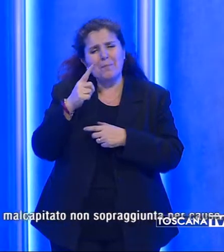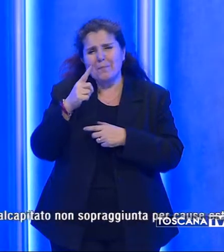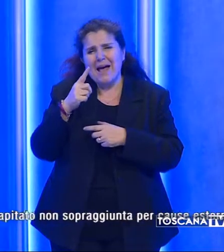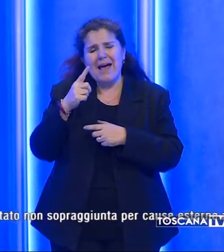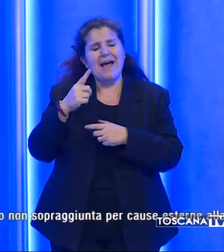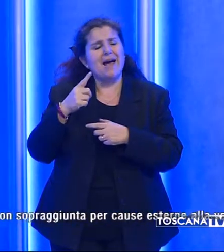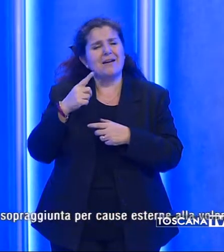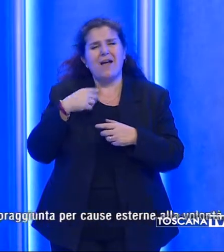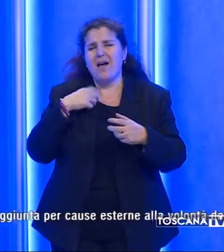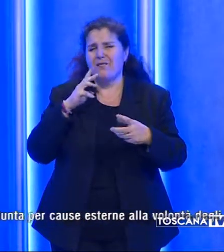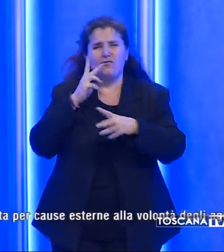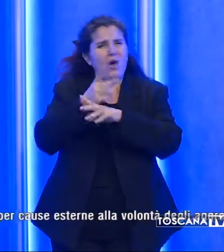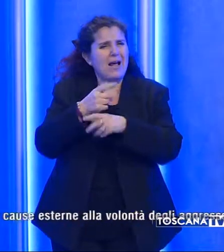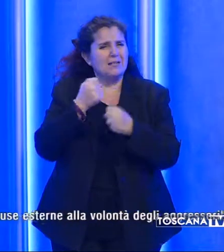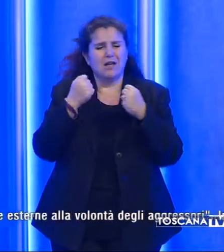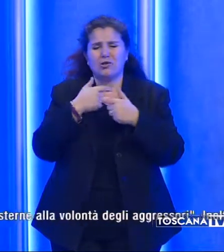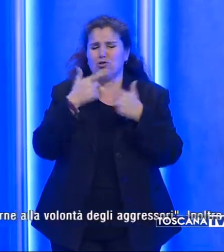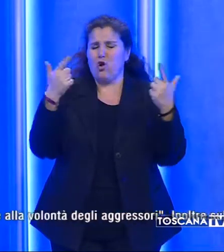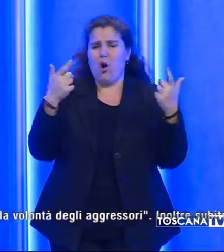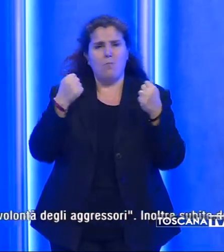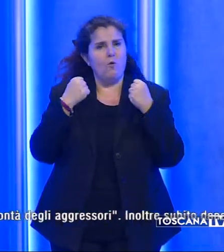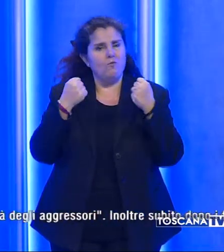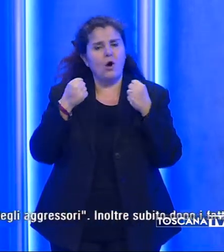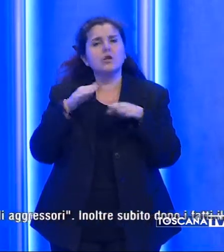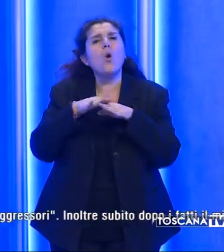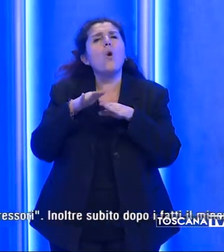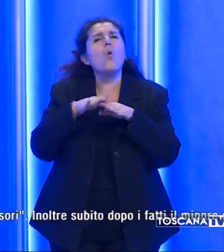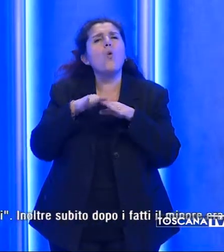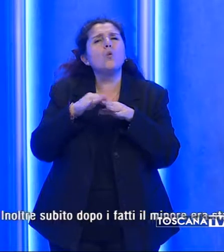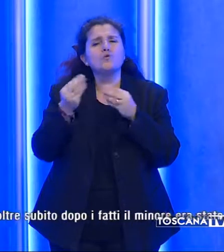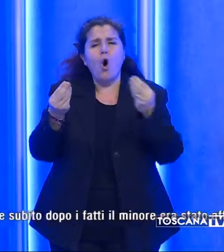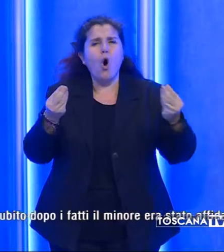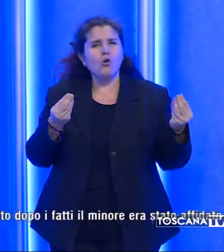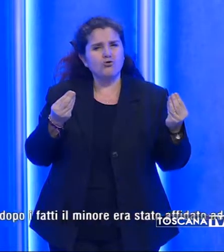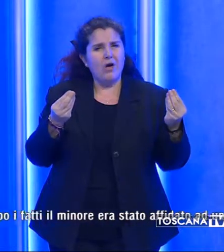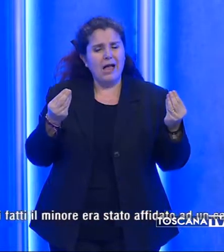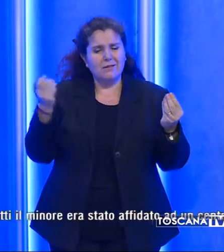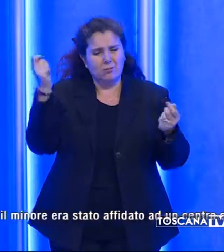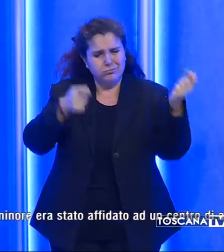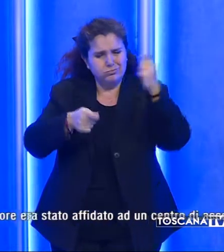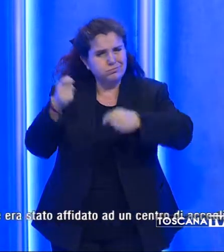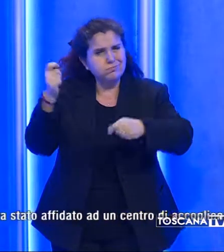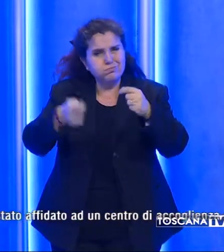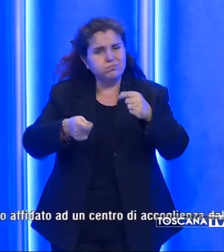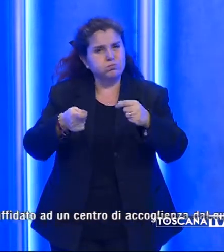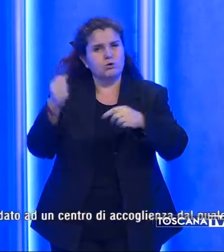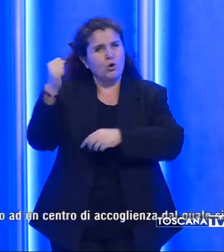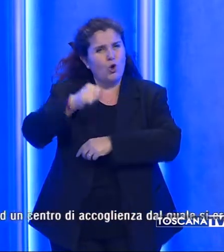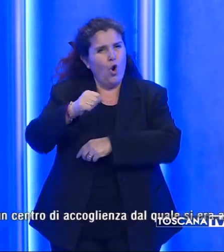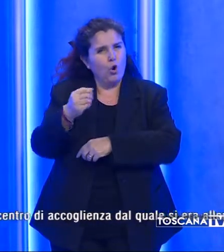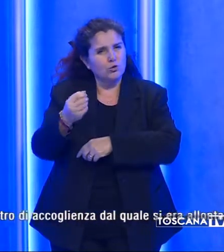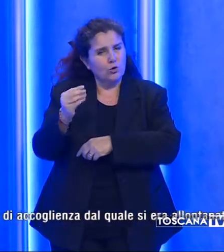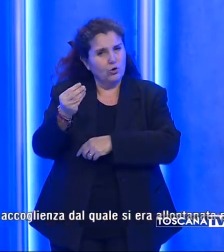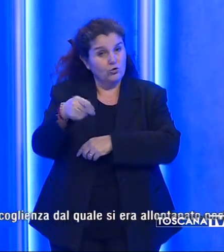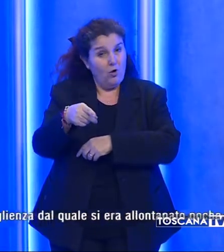dimostrata durante l'aggressione, l'uso di oggetti contundenti atti ad offendere e l